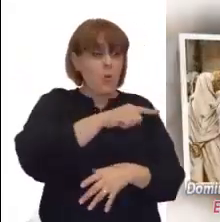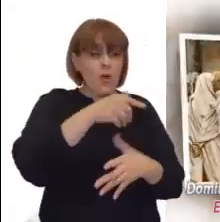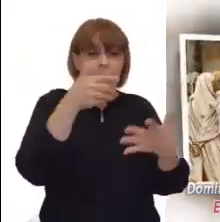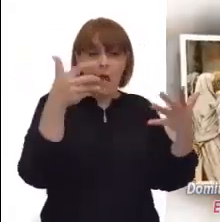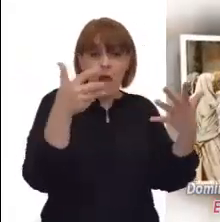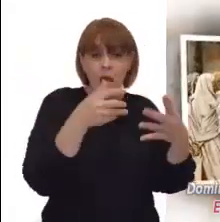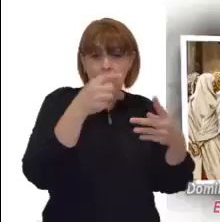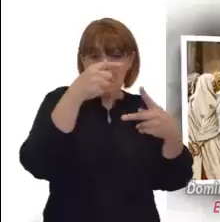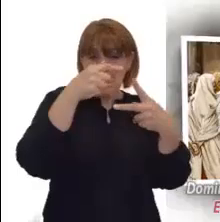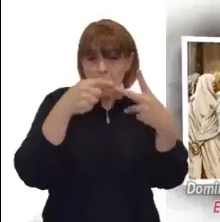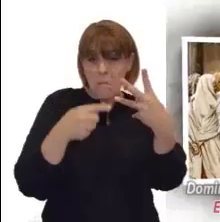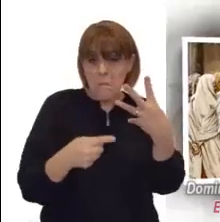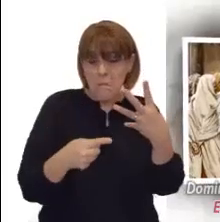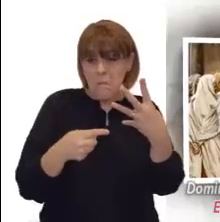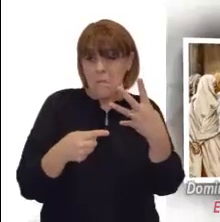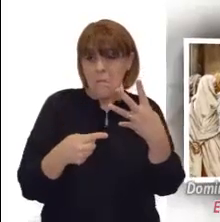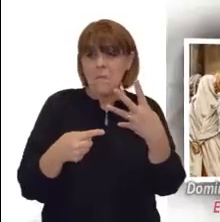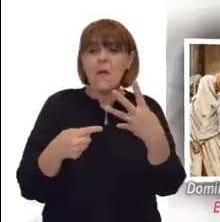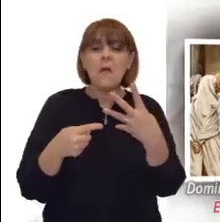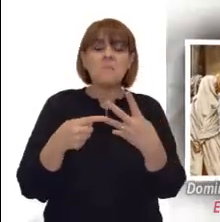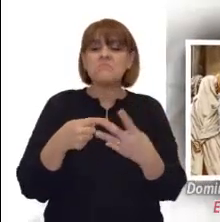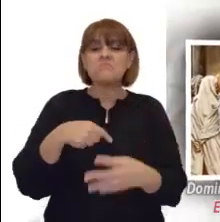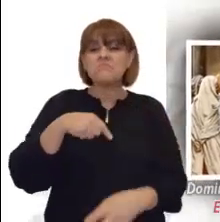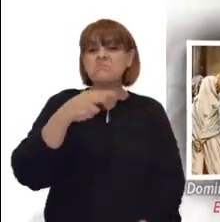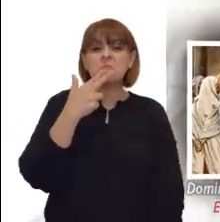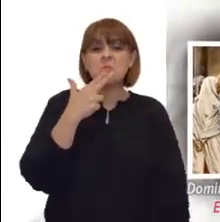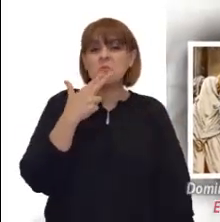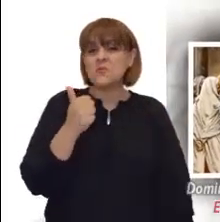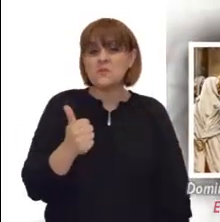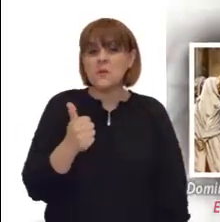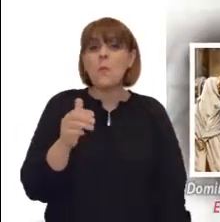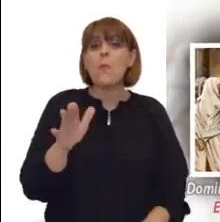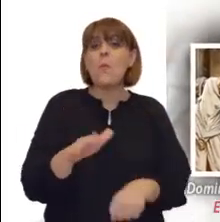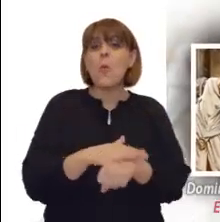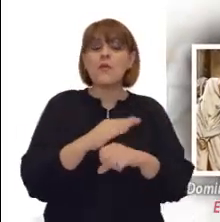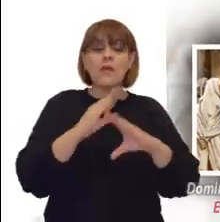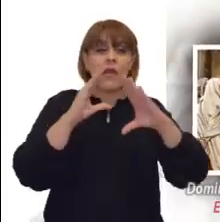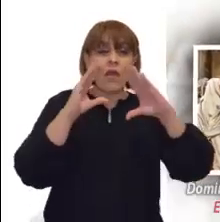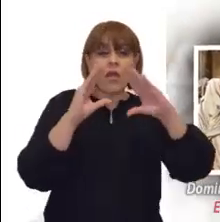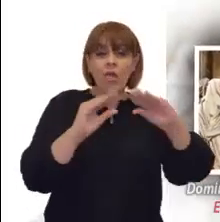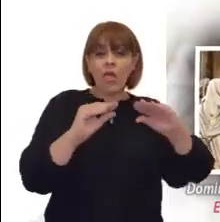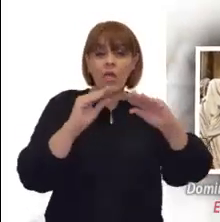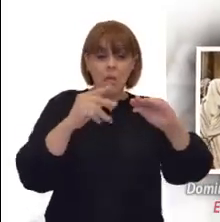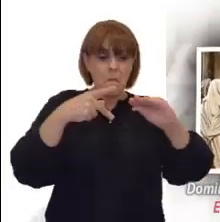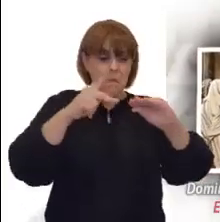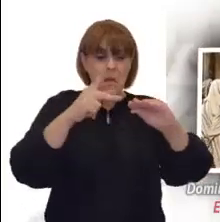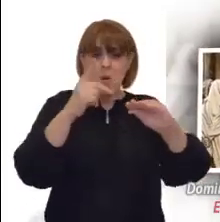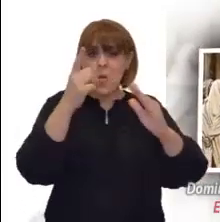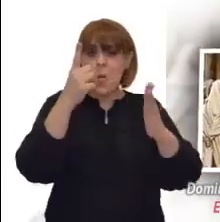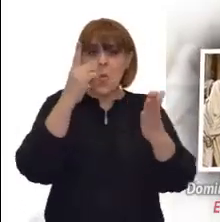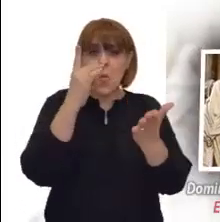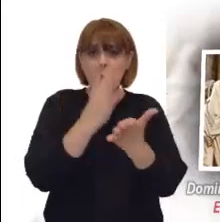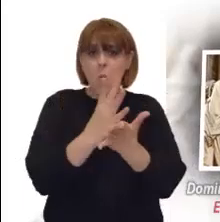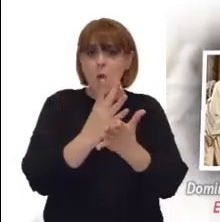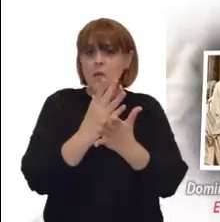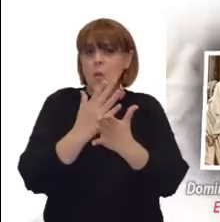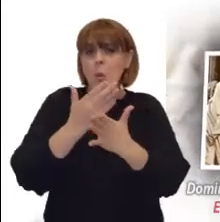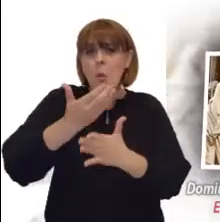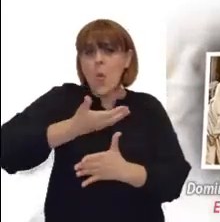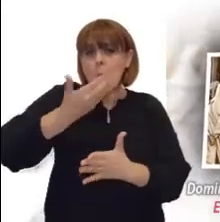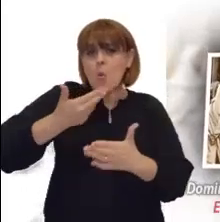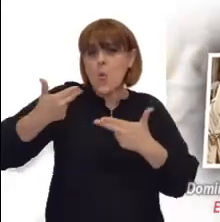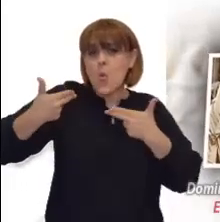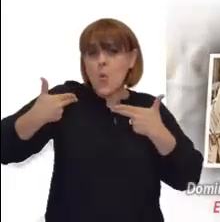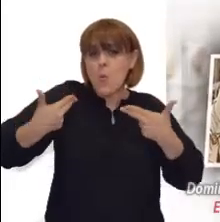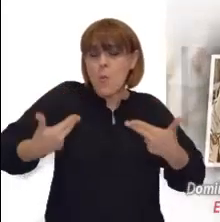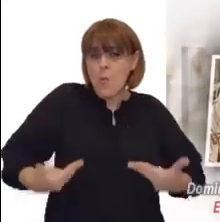de fuera puede manchar al hombre. Lo que sí lo mancha es lo que sale de dentro. Porque del corazón del hombre salen